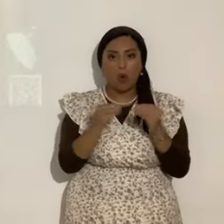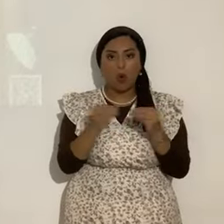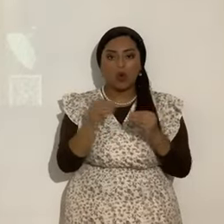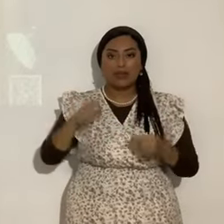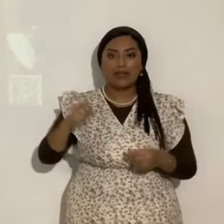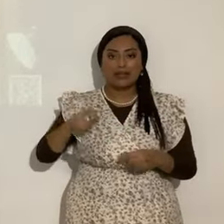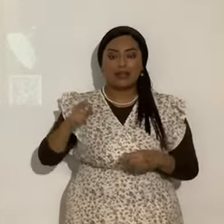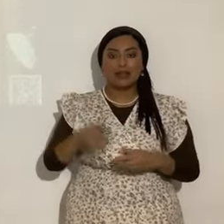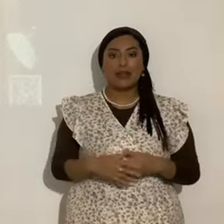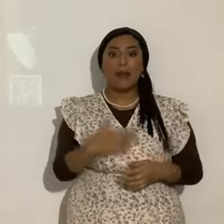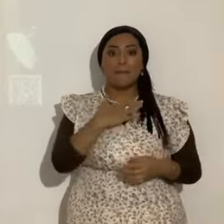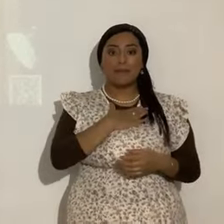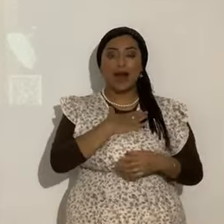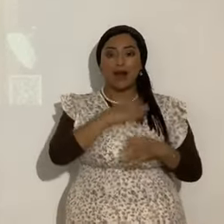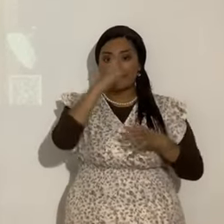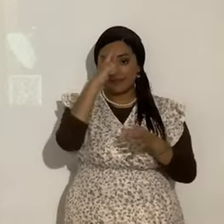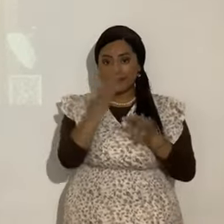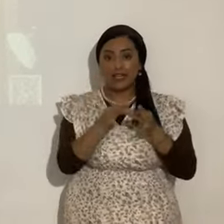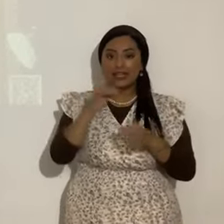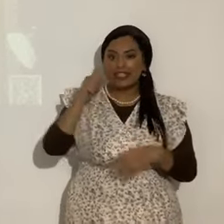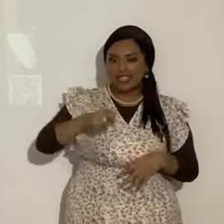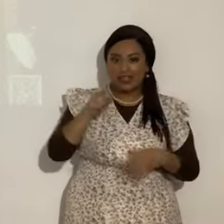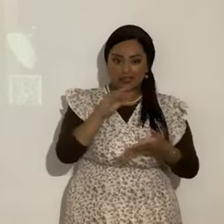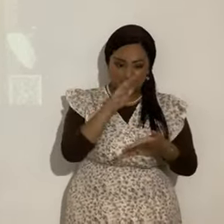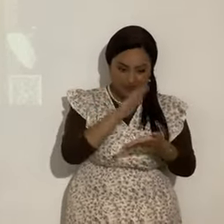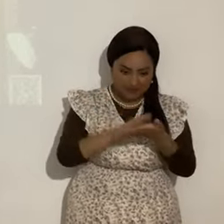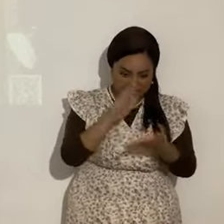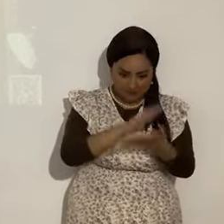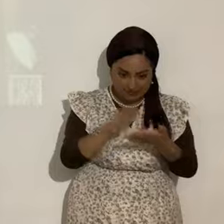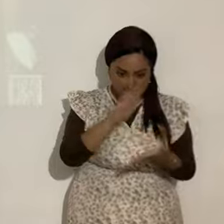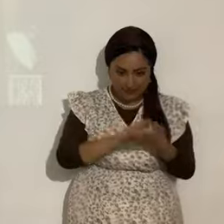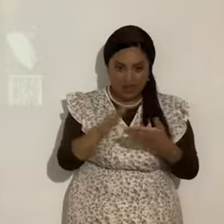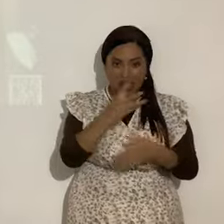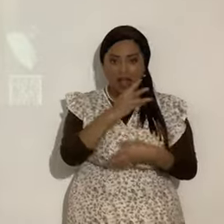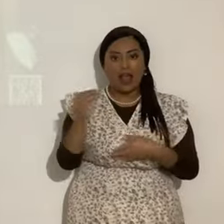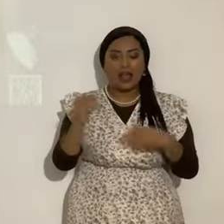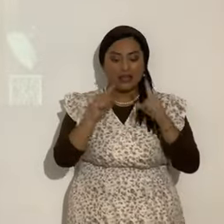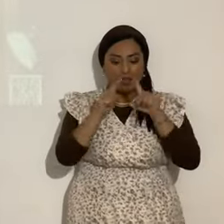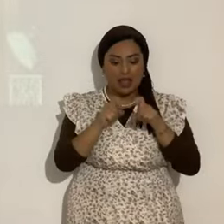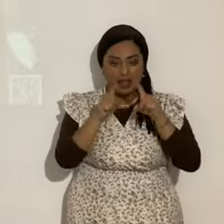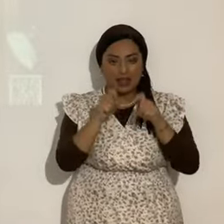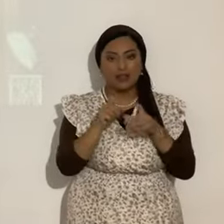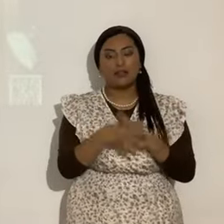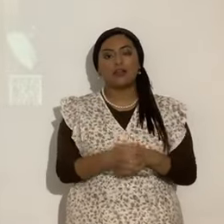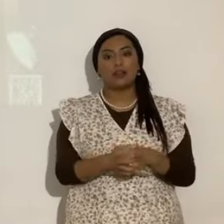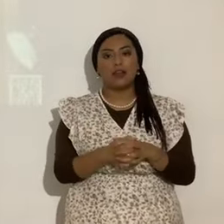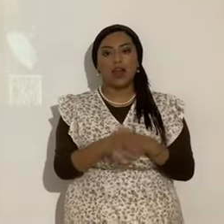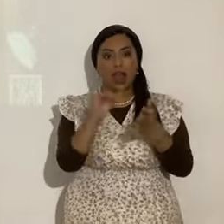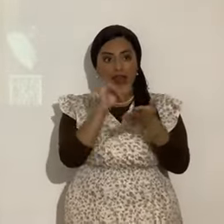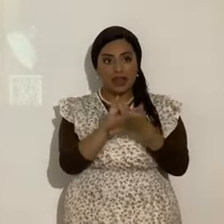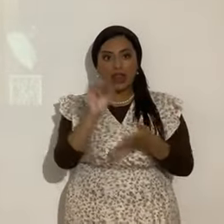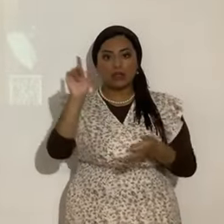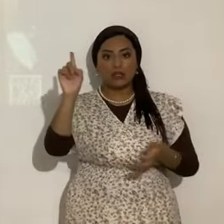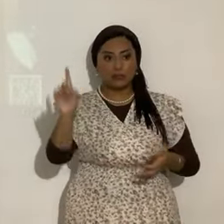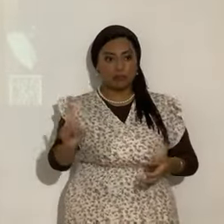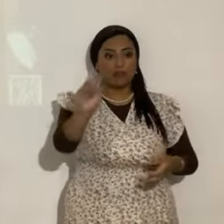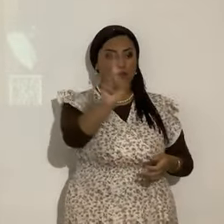Mi fe necesitaba ser refinada. Y probada. Y eso es en cada creyente